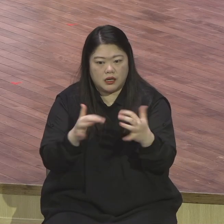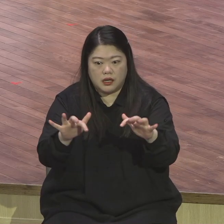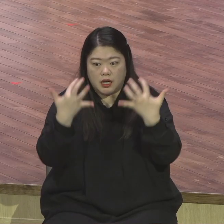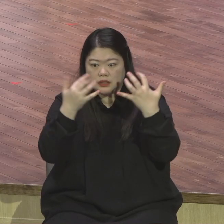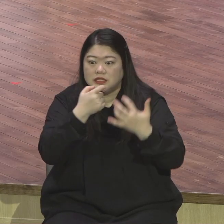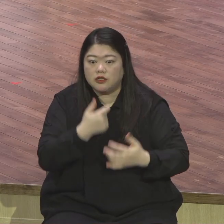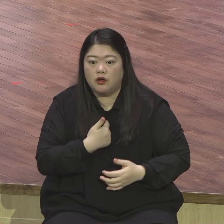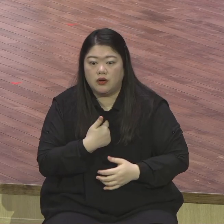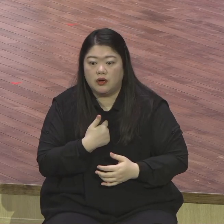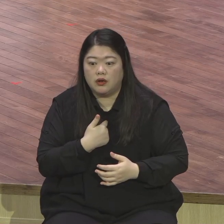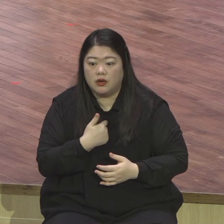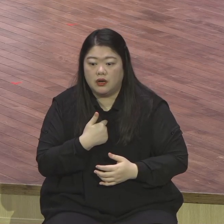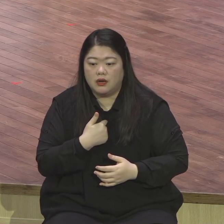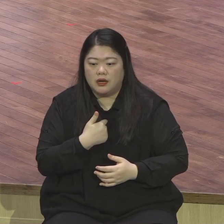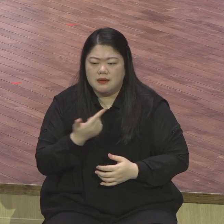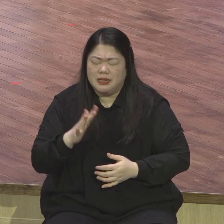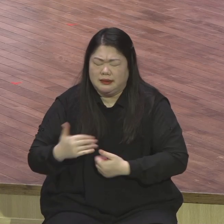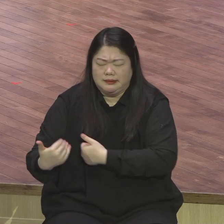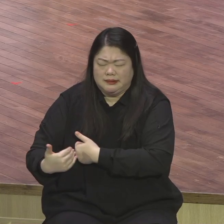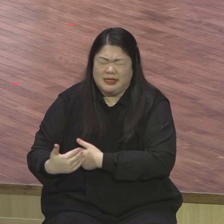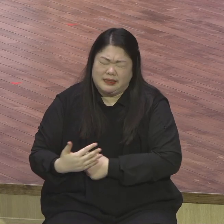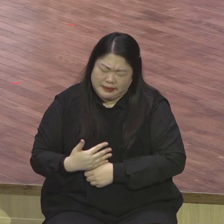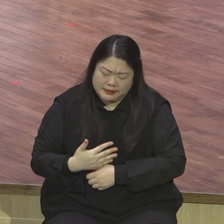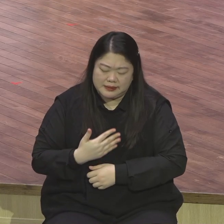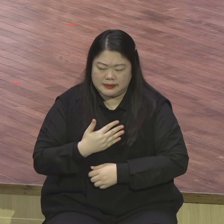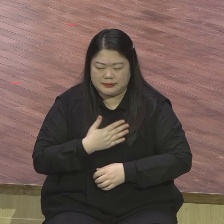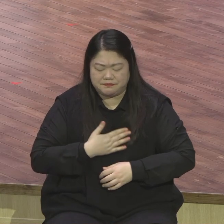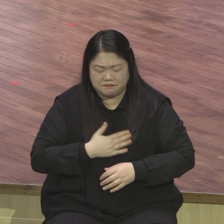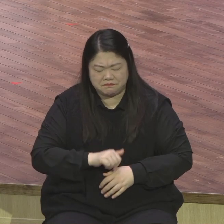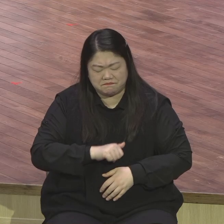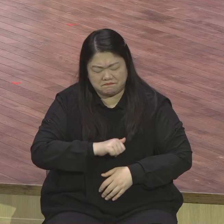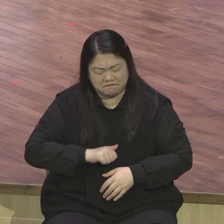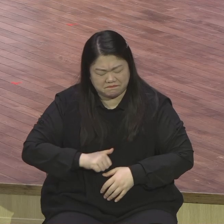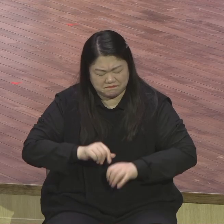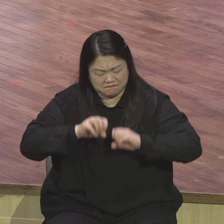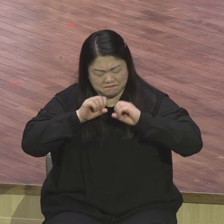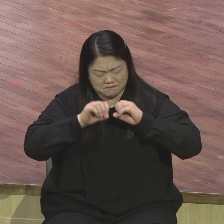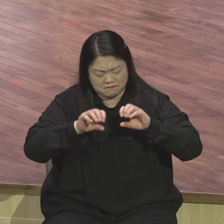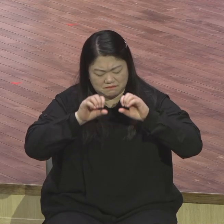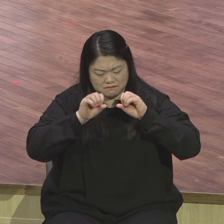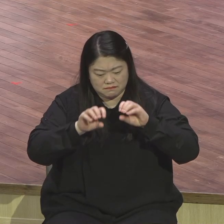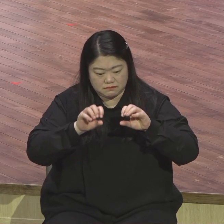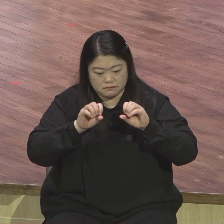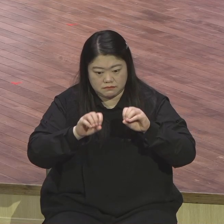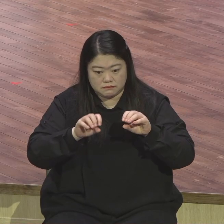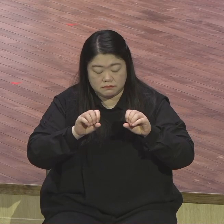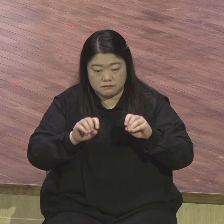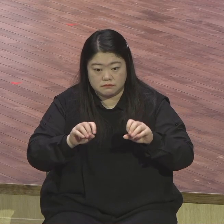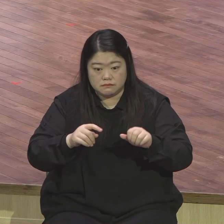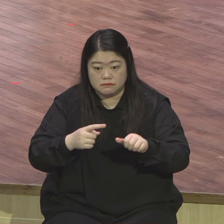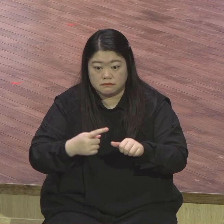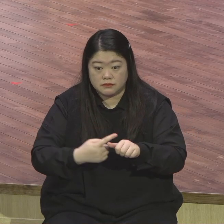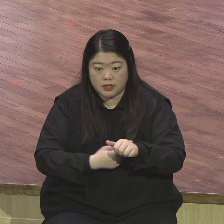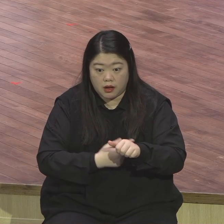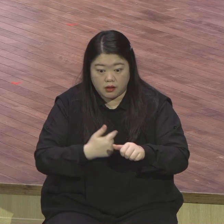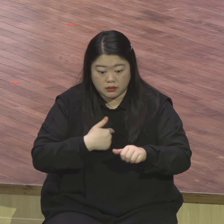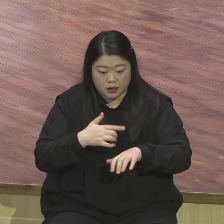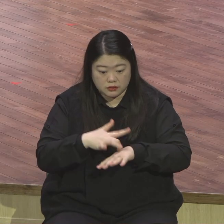깨달았습니다 아 전도가 종합적 축복이었구나 가장 싫어하는 것 가장